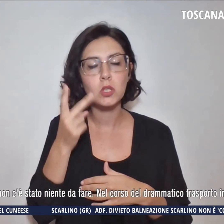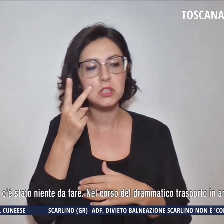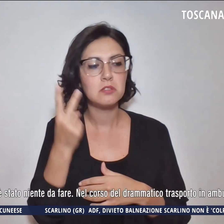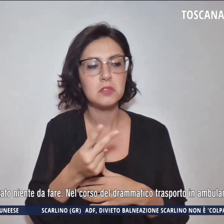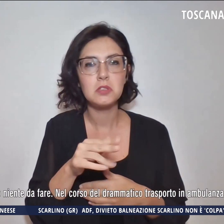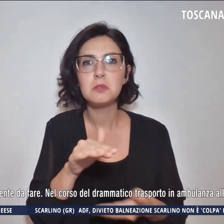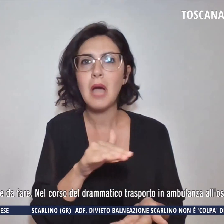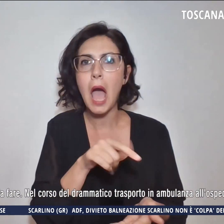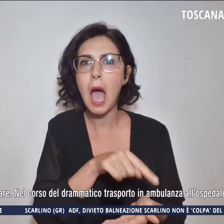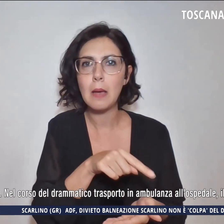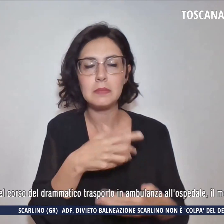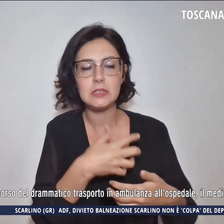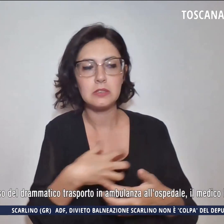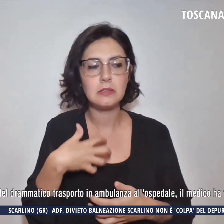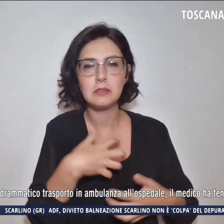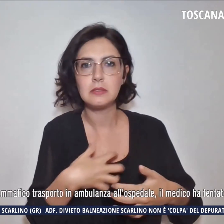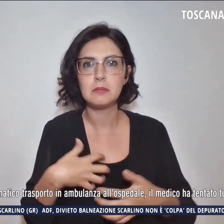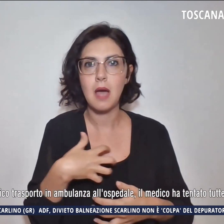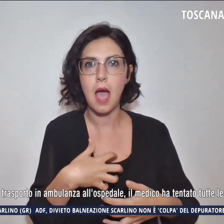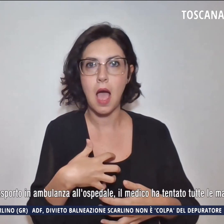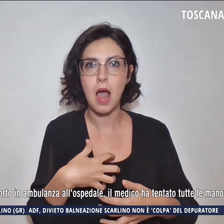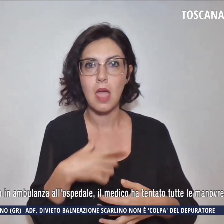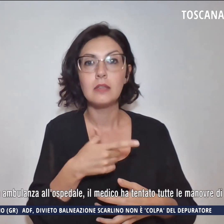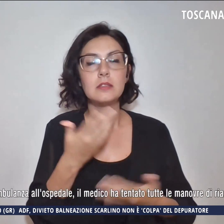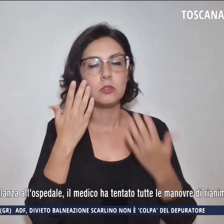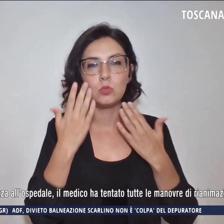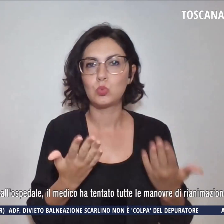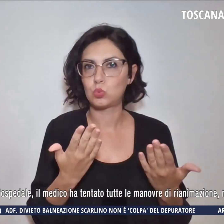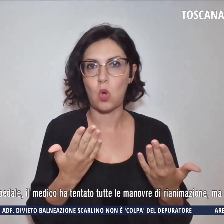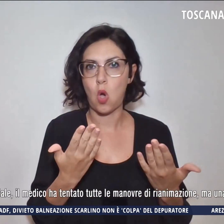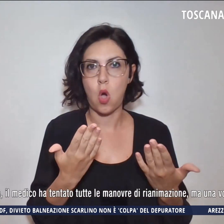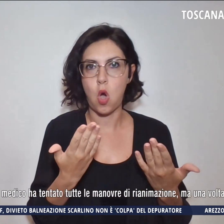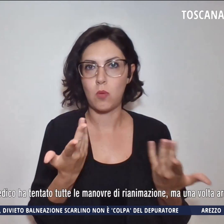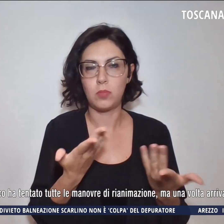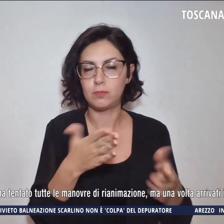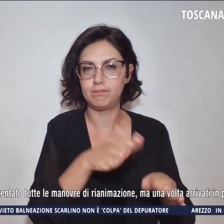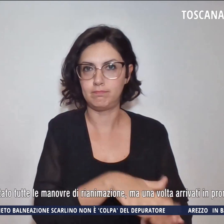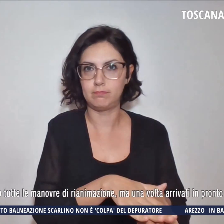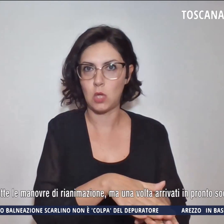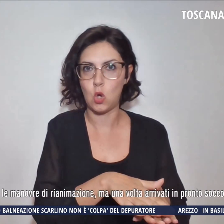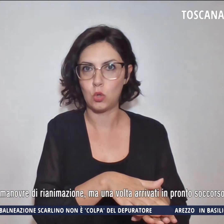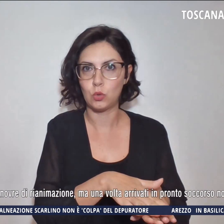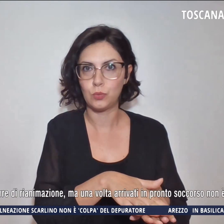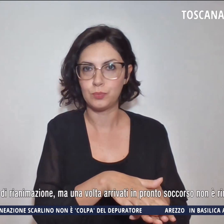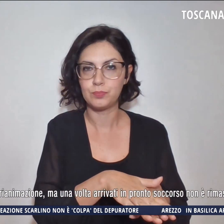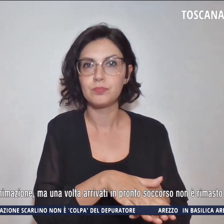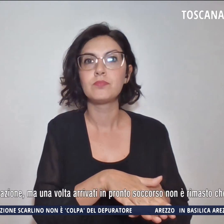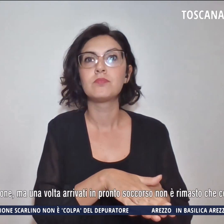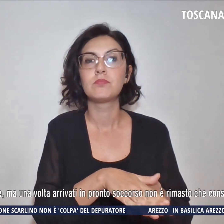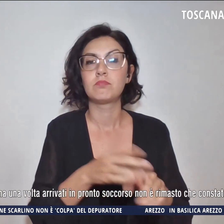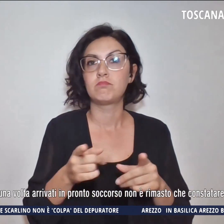stava male. Purtroppo però per lui non c'è stato niente da fare. Nel corso di un vero e proprio